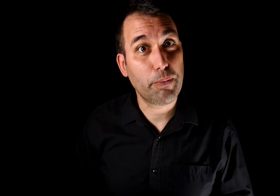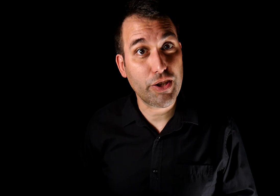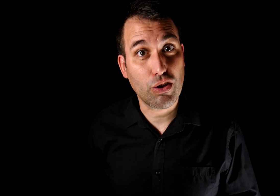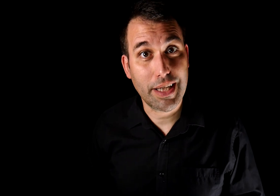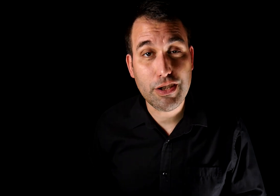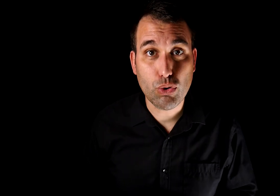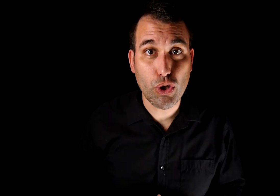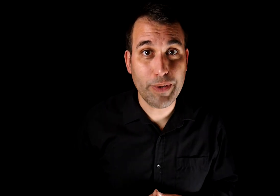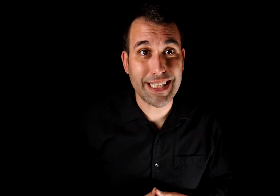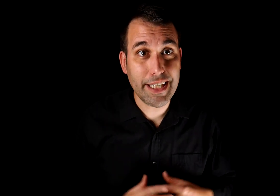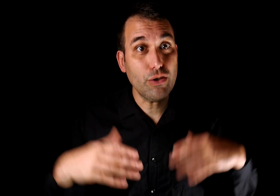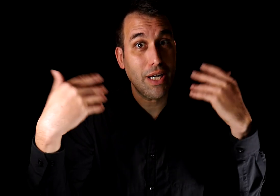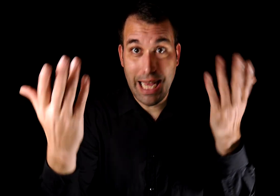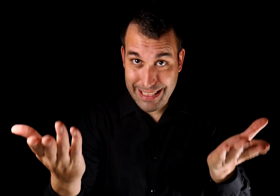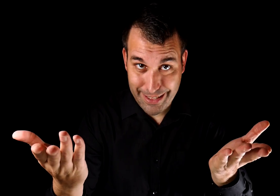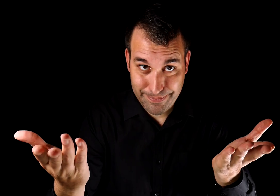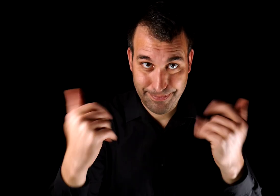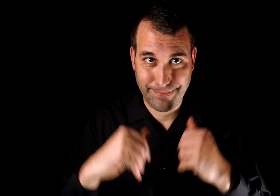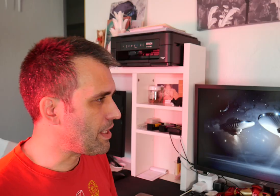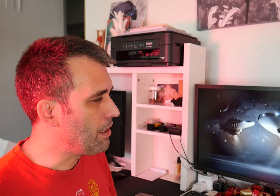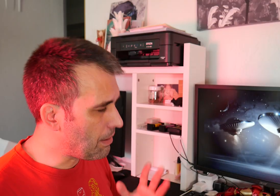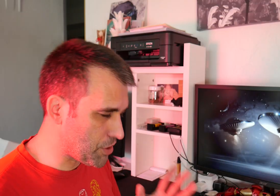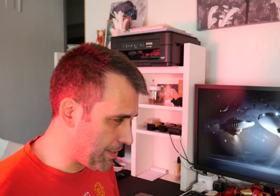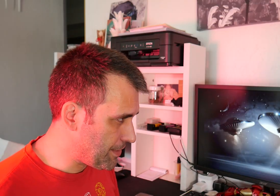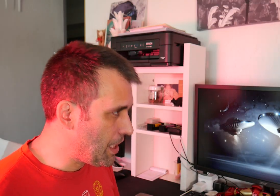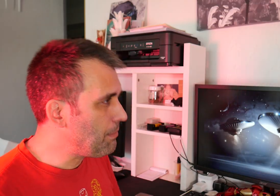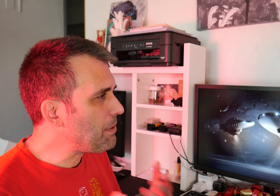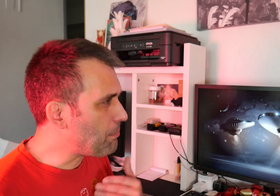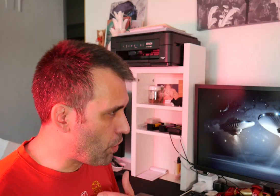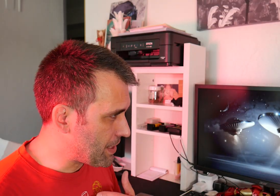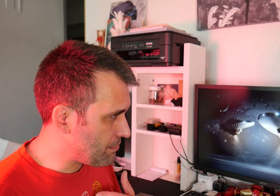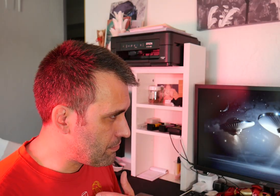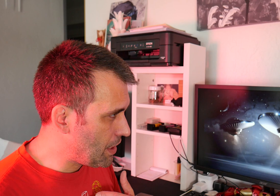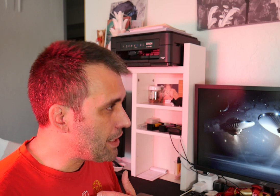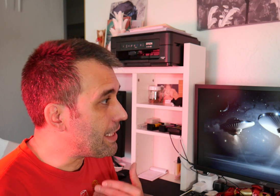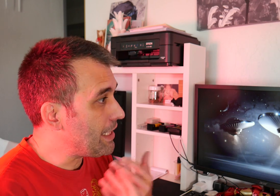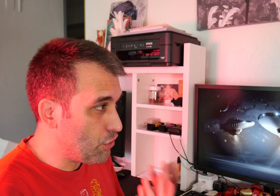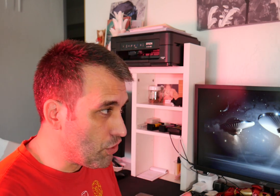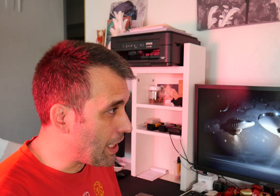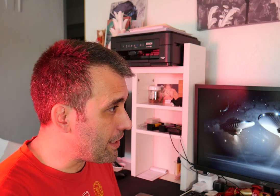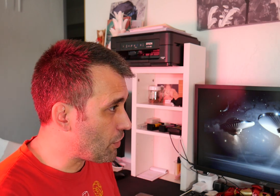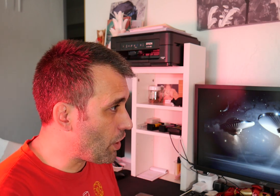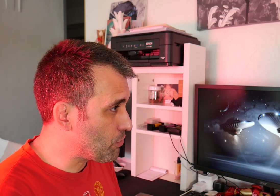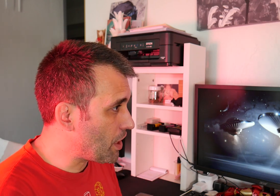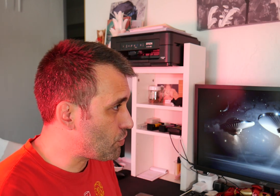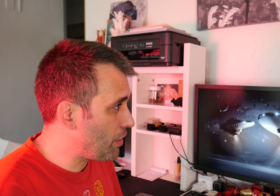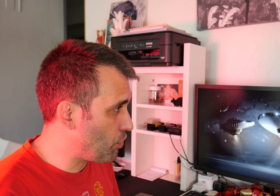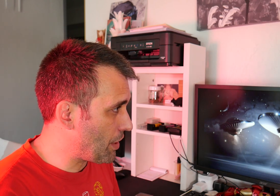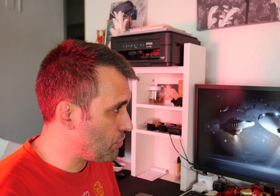el proceso de discusión hubiera seguido así. Vamos a ver. Me pides pruebas. Te digo que a ti te toca demostrar que estoy equivocado.